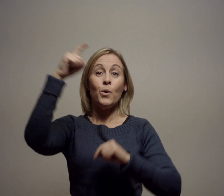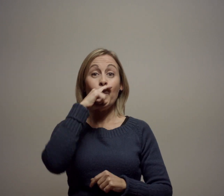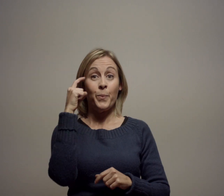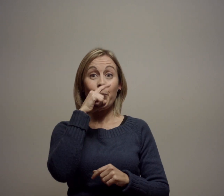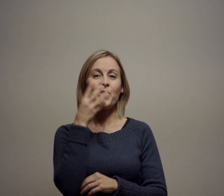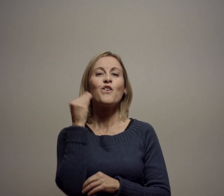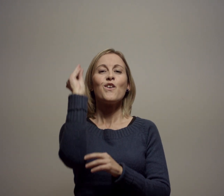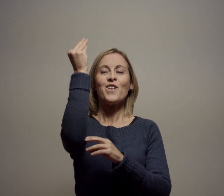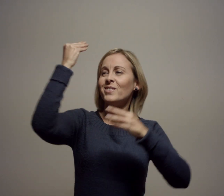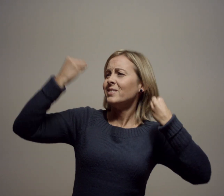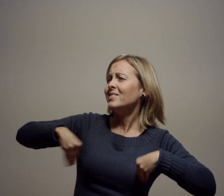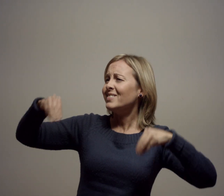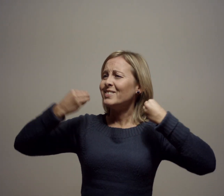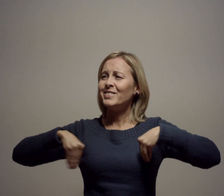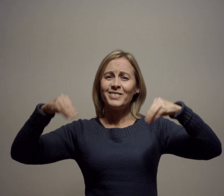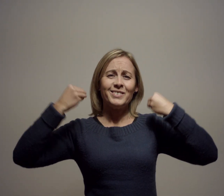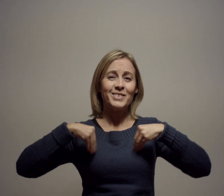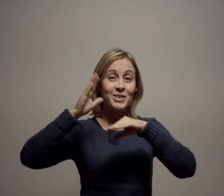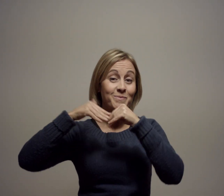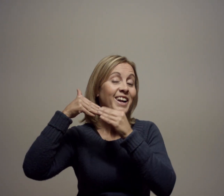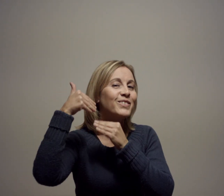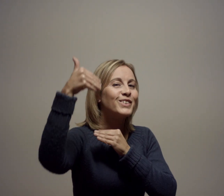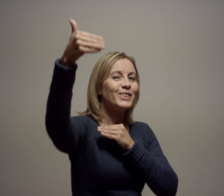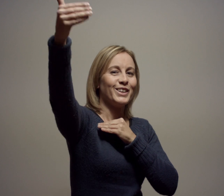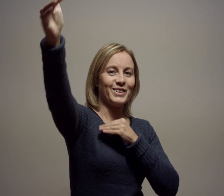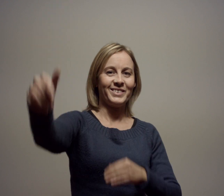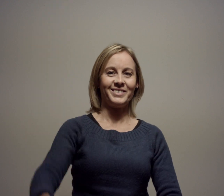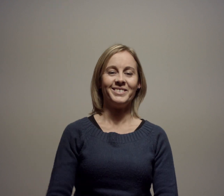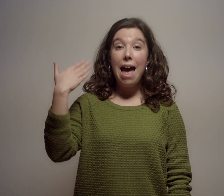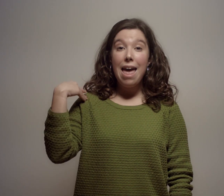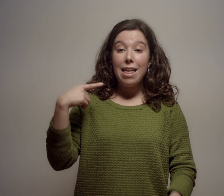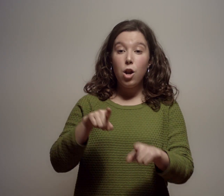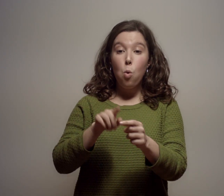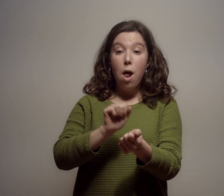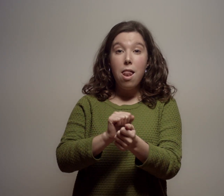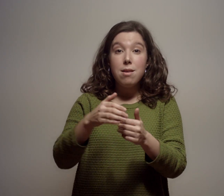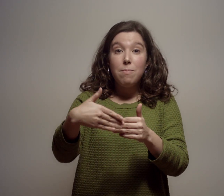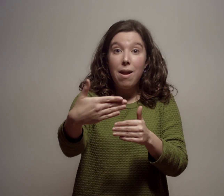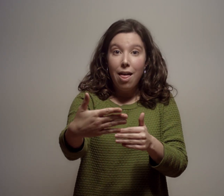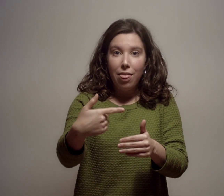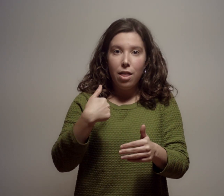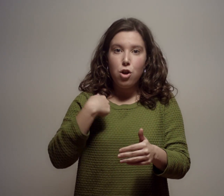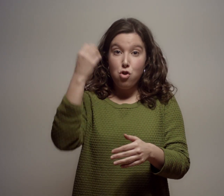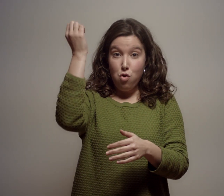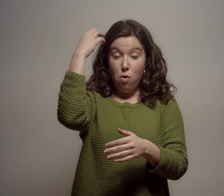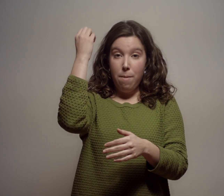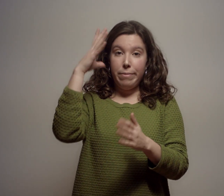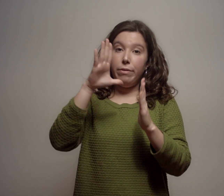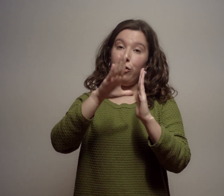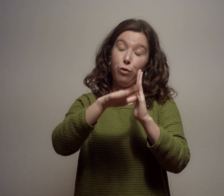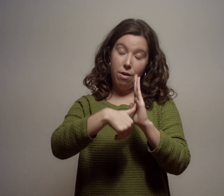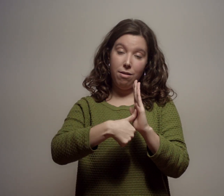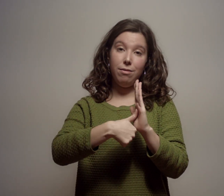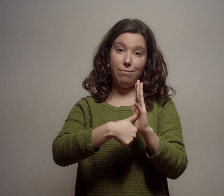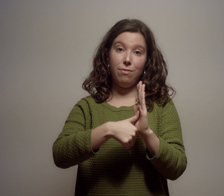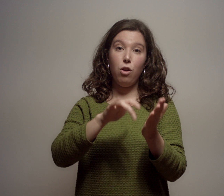el goig jove o el futur. Que l'ahir era esperança, ho he après